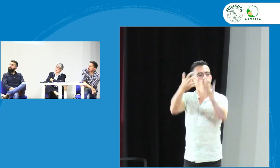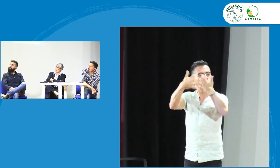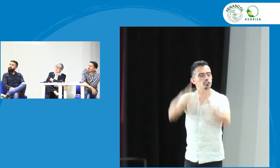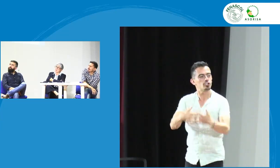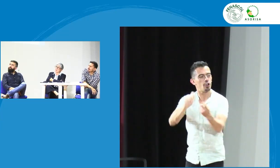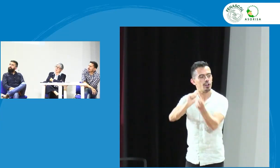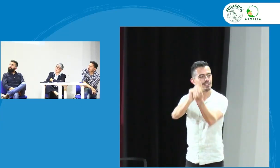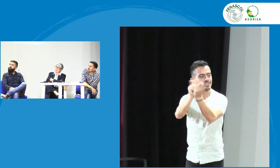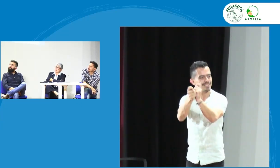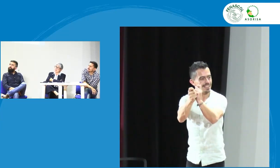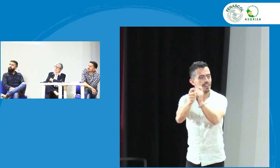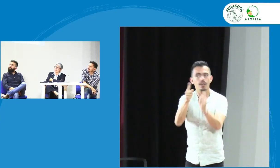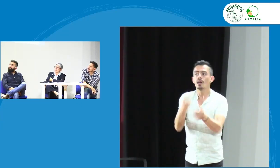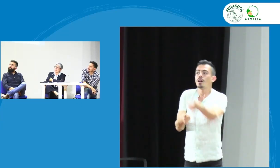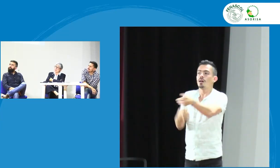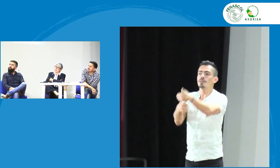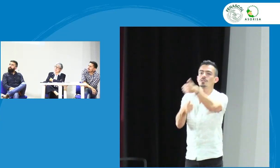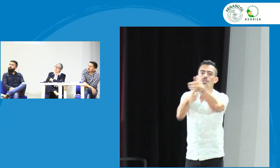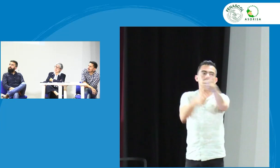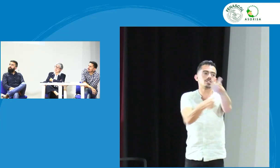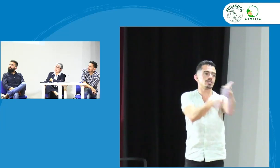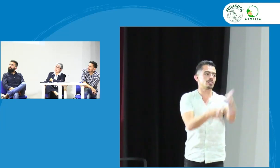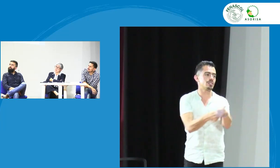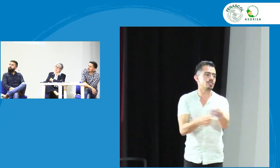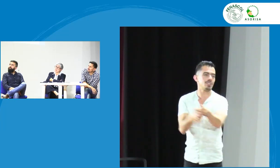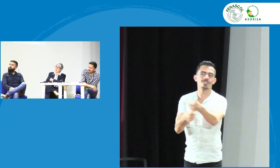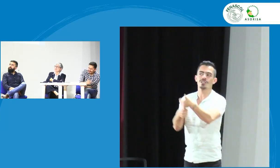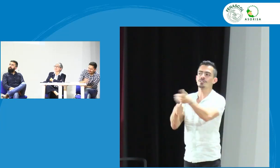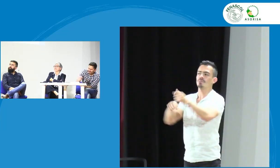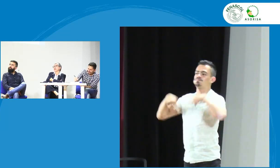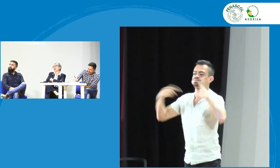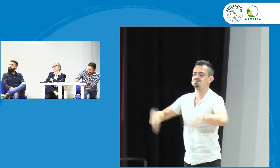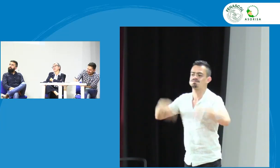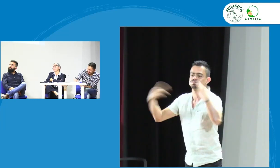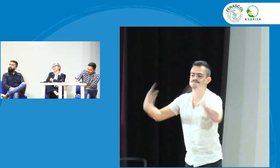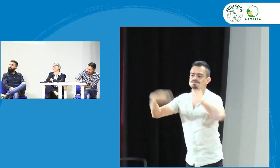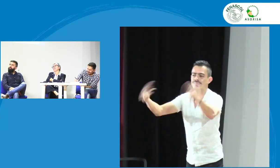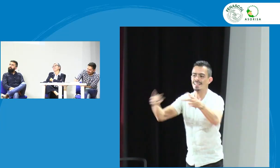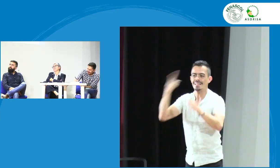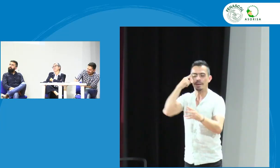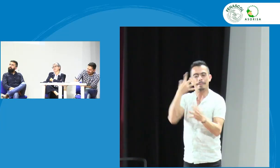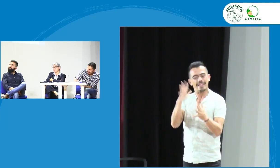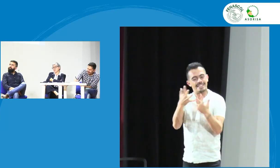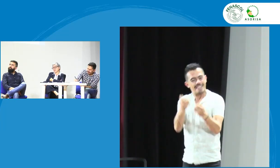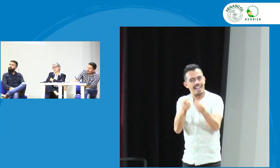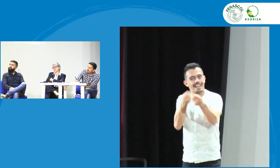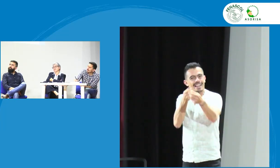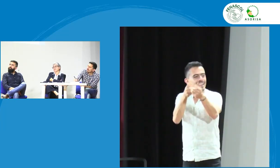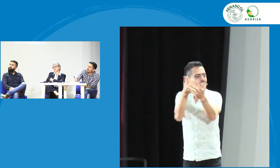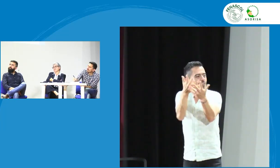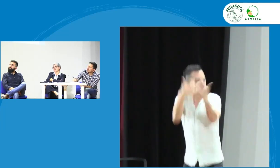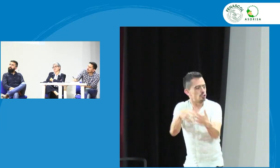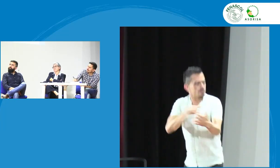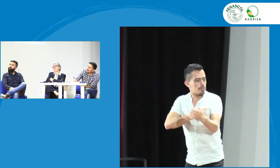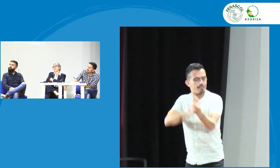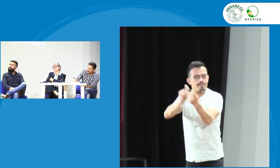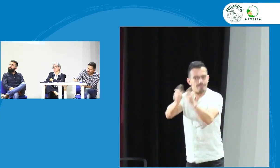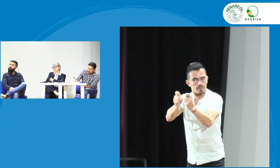quieren que las funciones del insor cambien porque esa misión de asesor que es tan reiterada y se ha